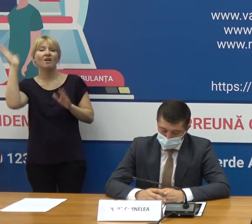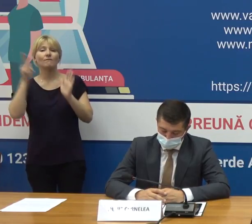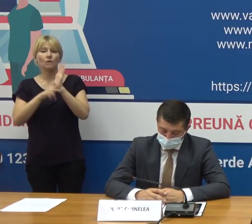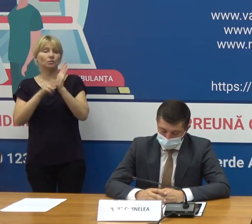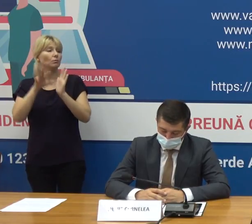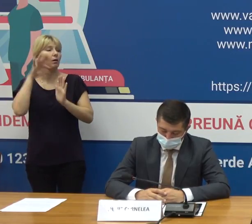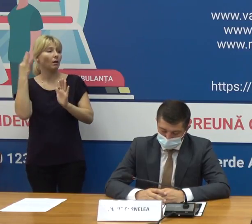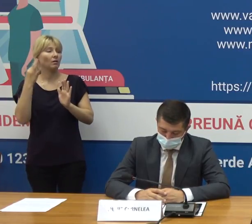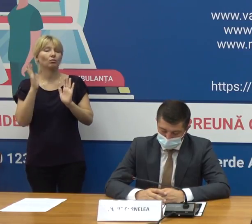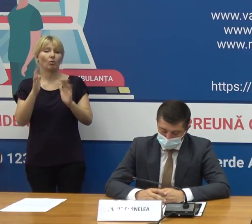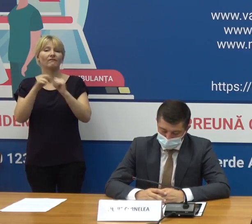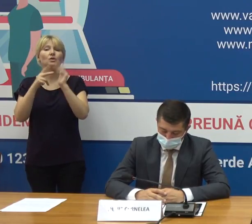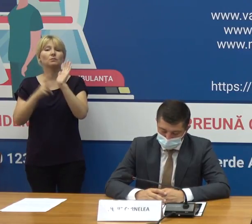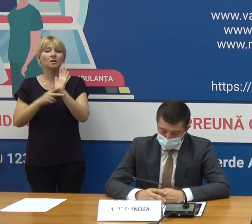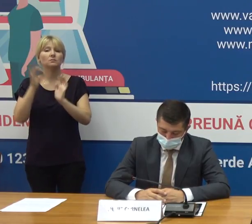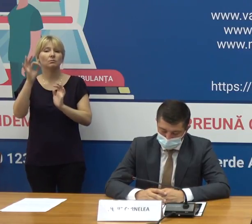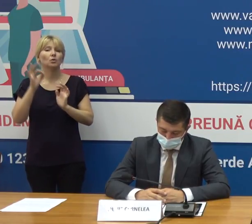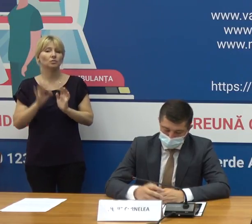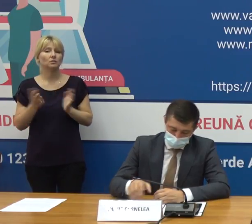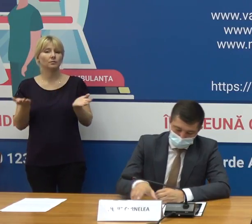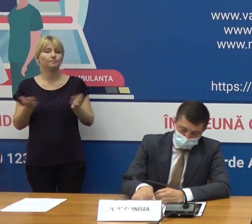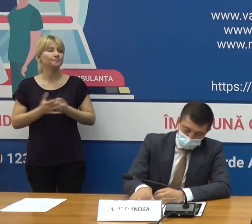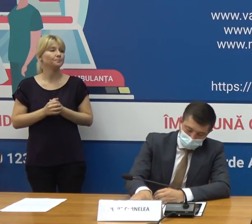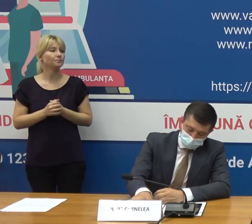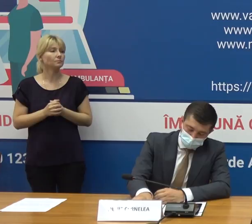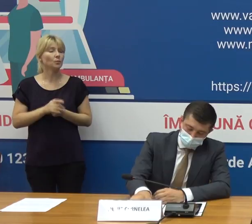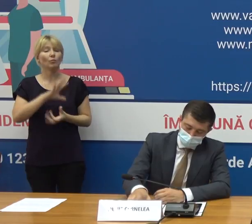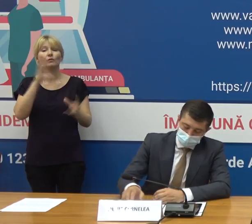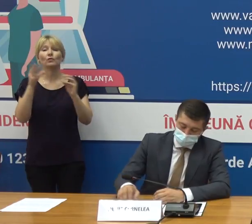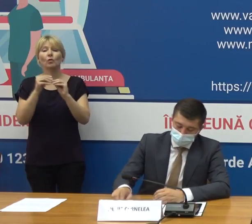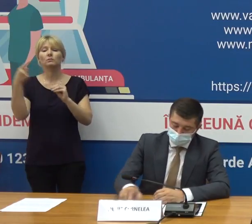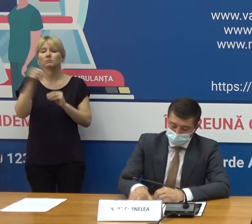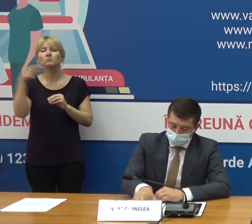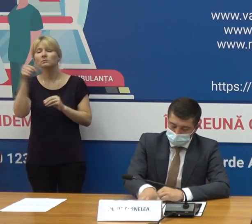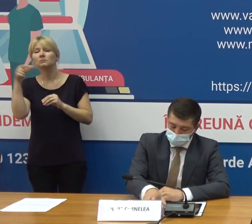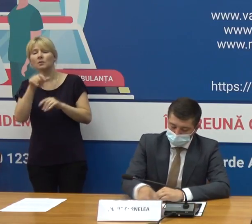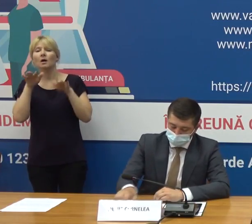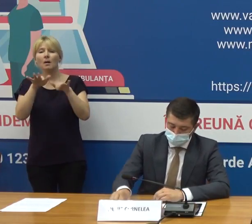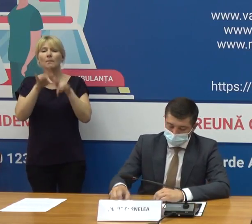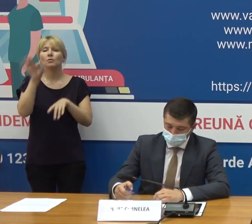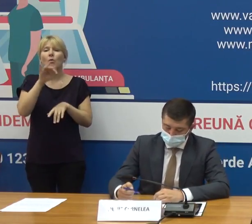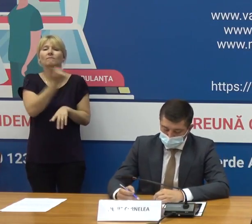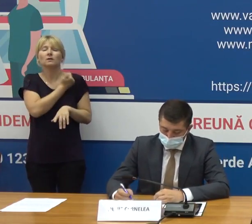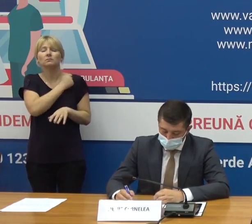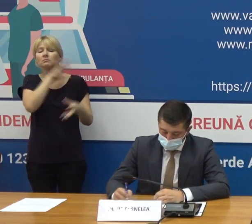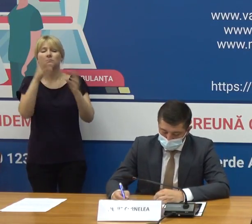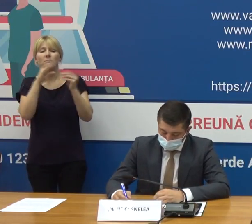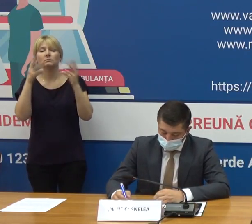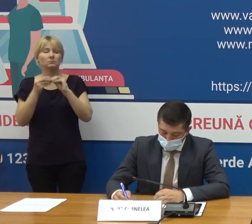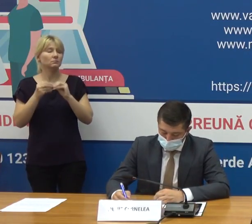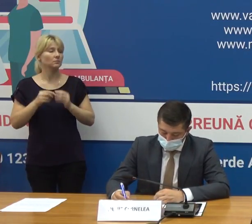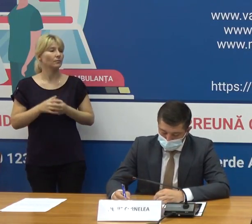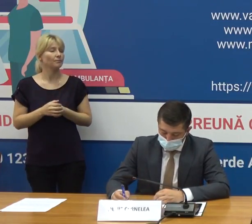de ani constituie 18% datele săptămânale ale campaniei de vaccinare COVID-19